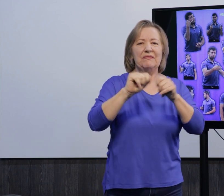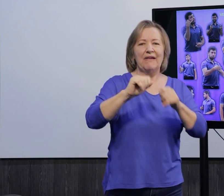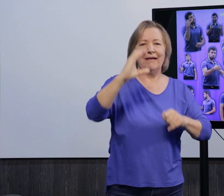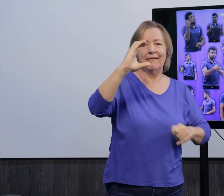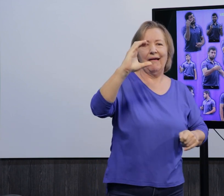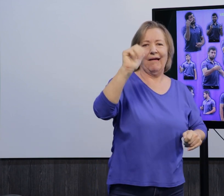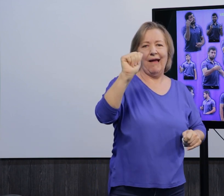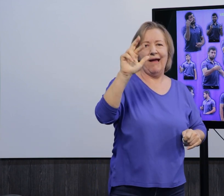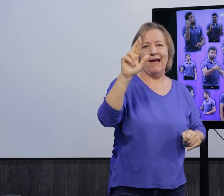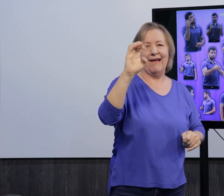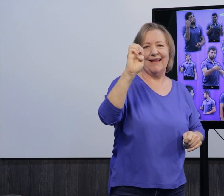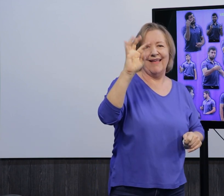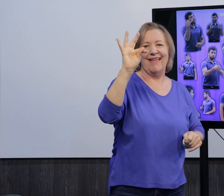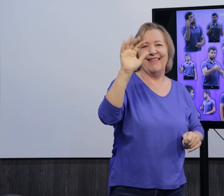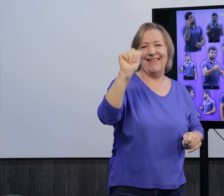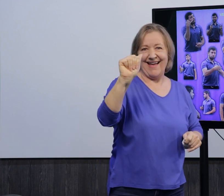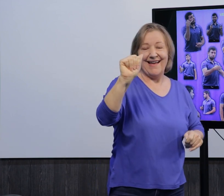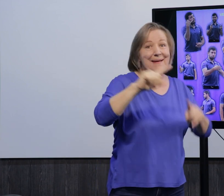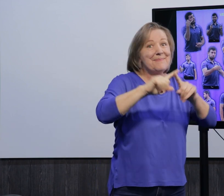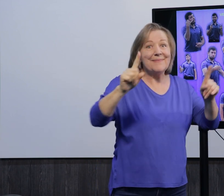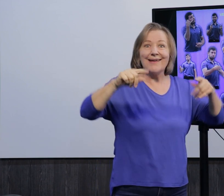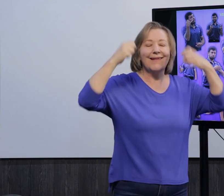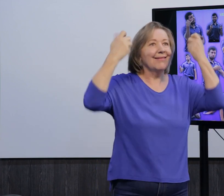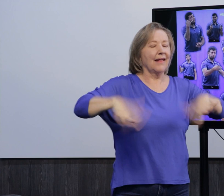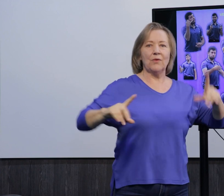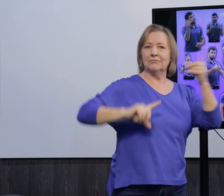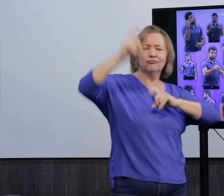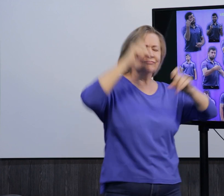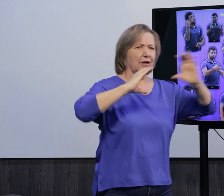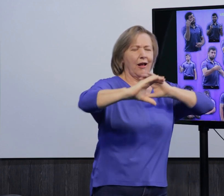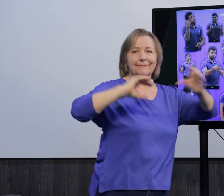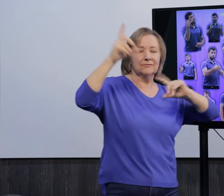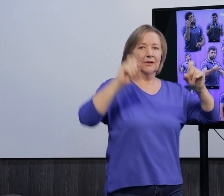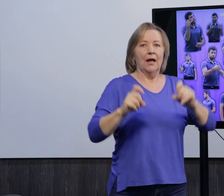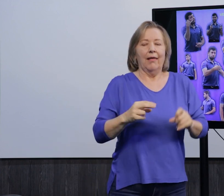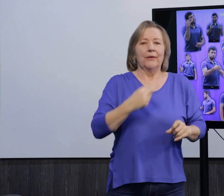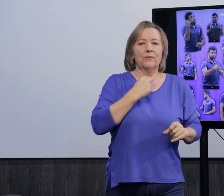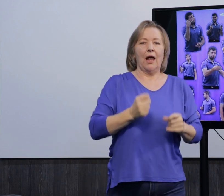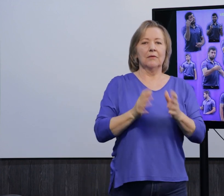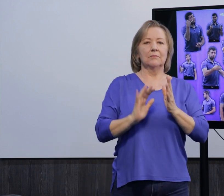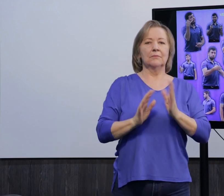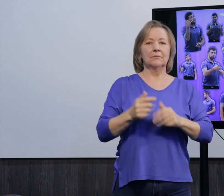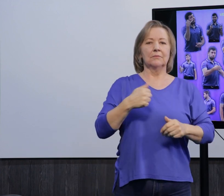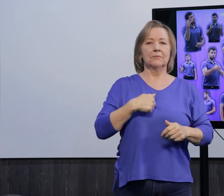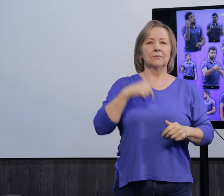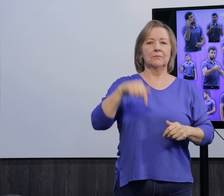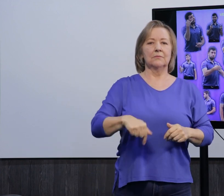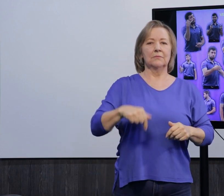Né, muitas vezes falam, ah, o surdo faz careta, mas não é careta, né, é uma expressão facial que é natural. Né, porque se eu fizer